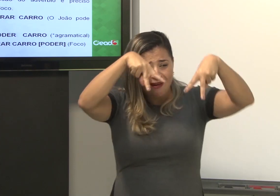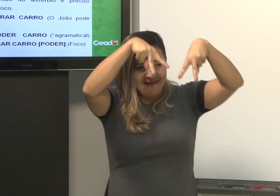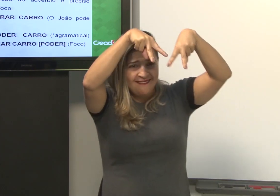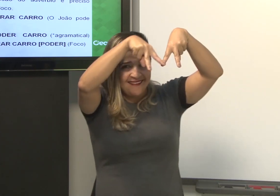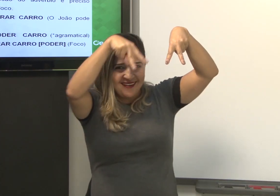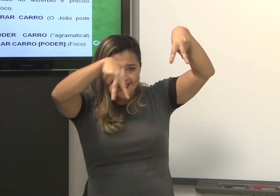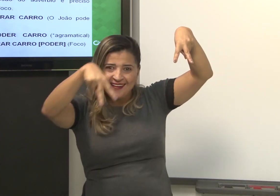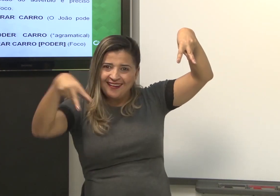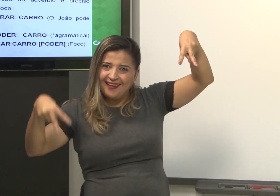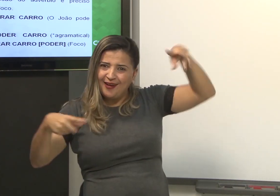no início?